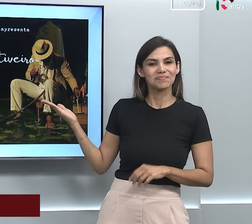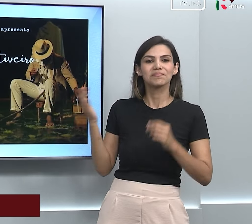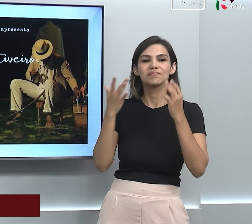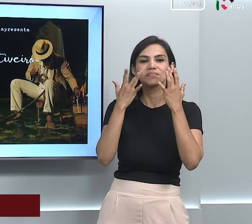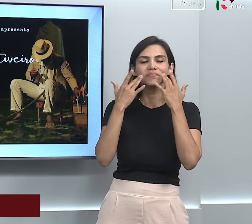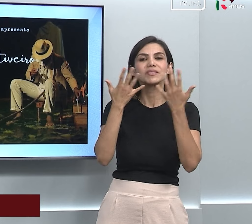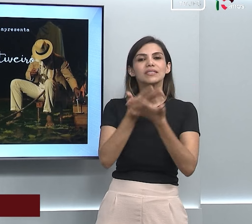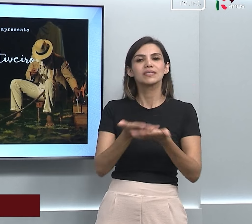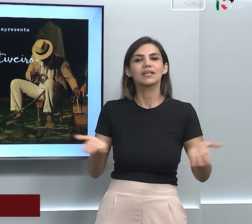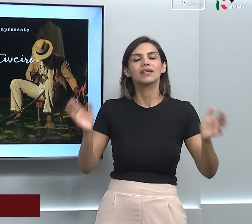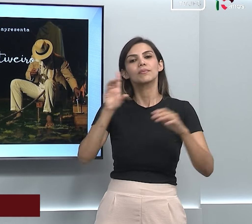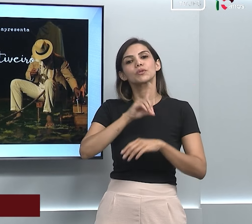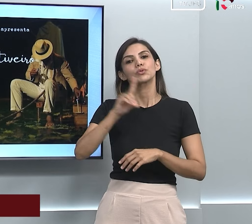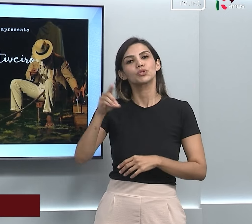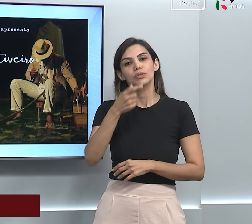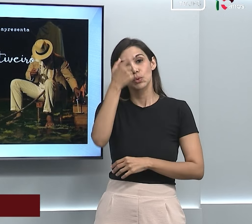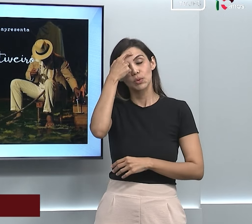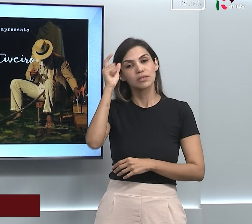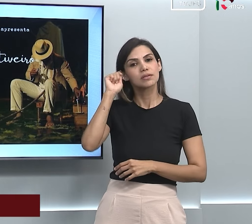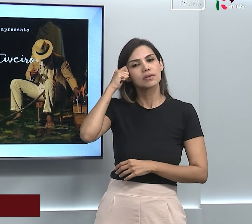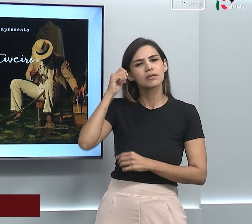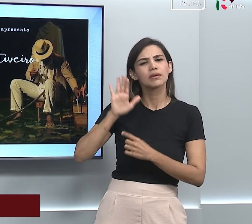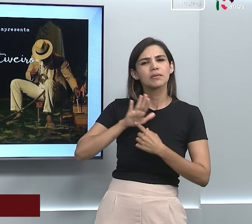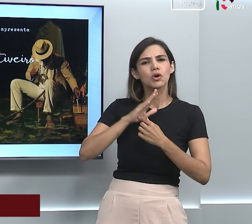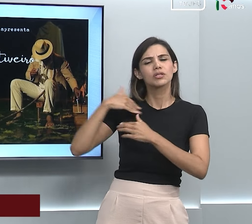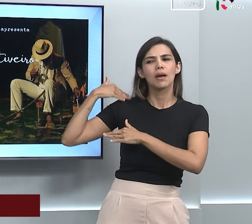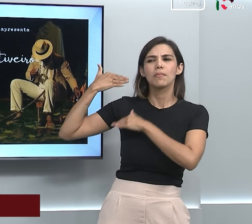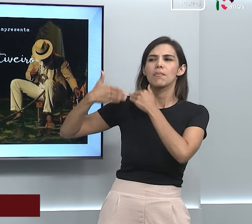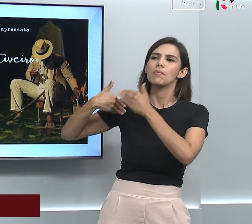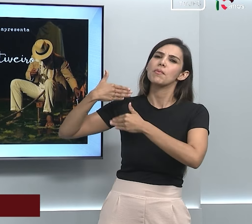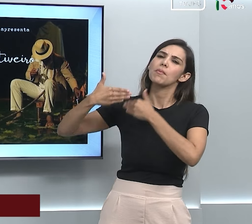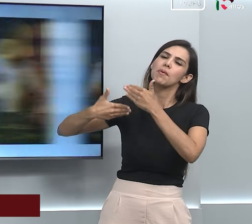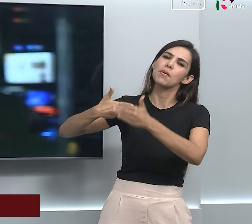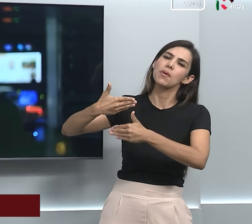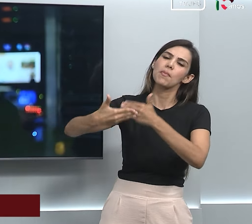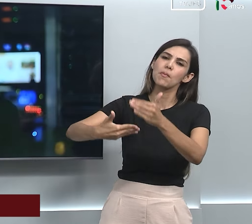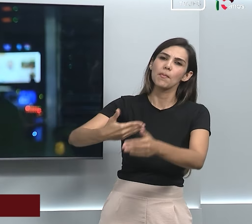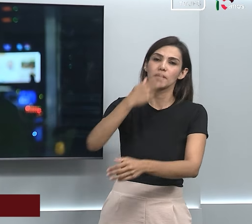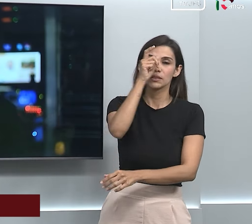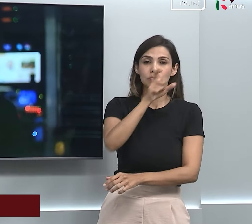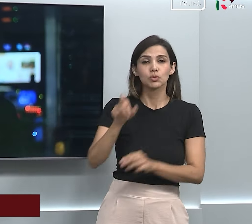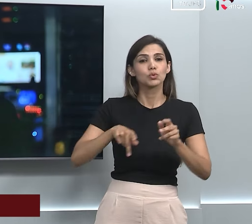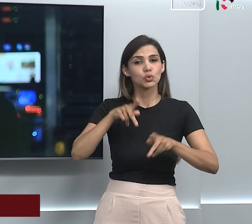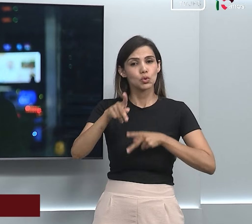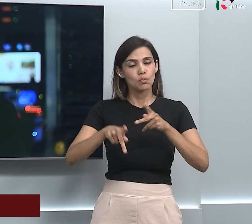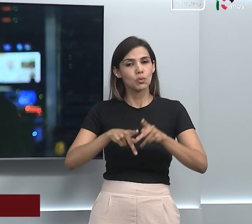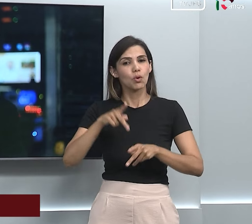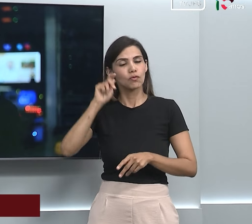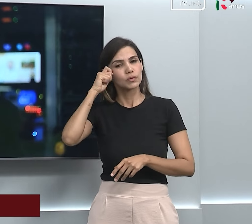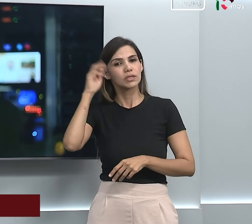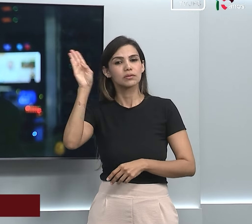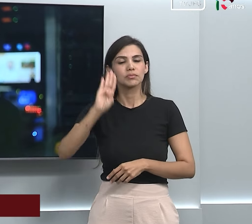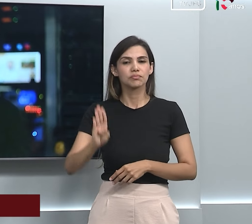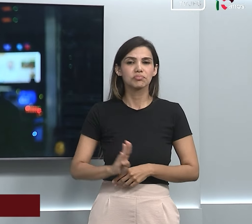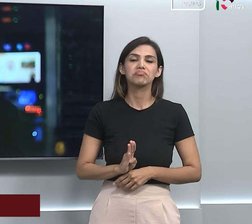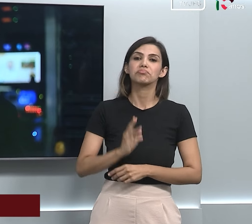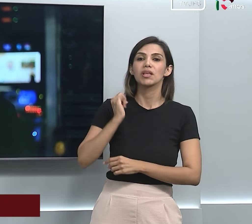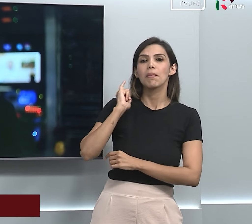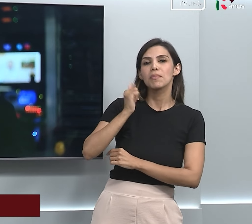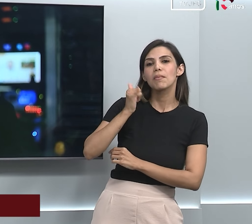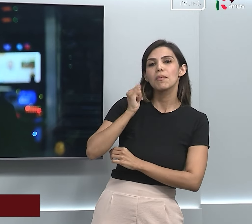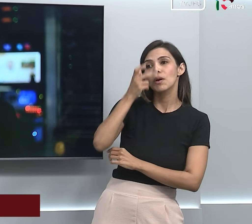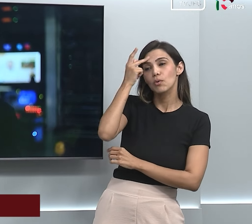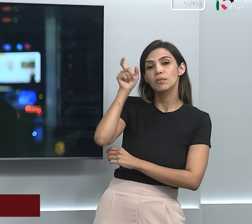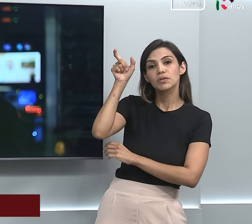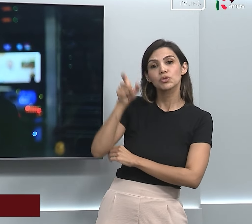da Consciência Negra e apresenta toda a jornada do povo preto brasileiro. A história também é narrada por uma pessoa preta e aborda